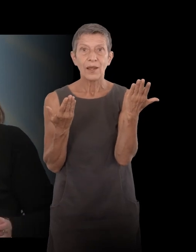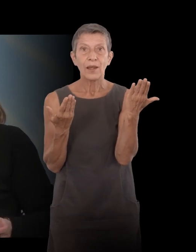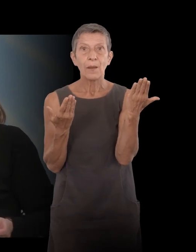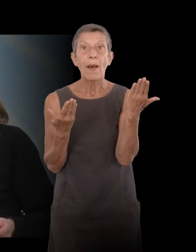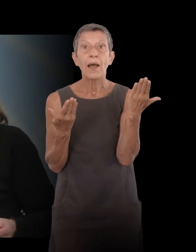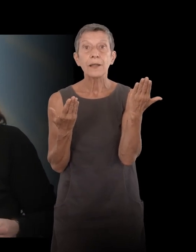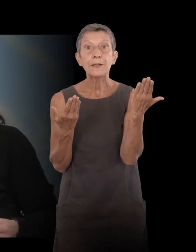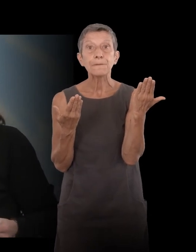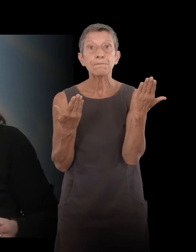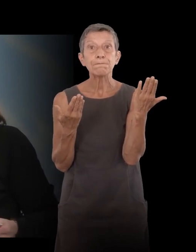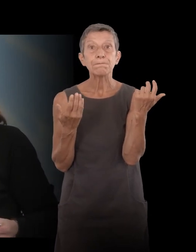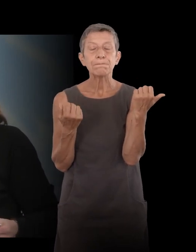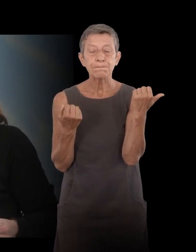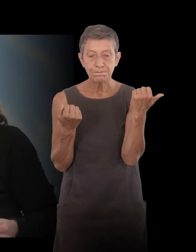à lire tardivement.